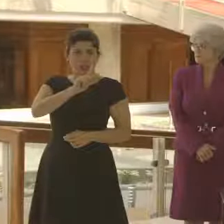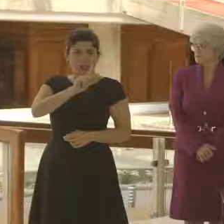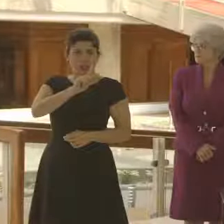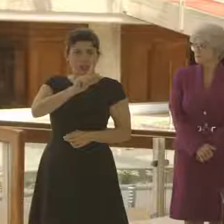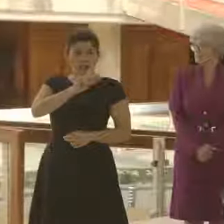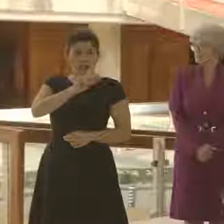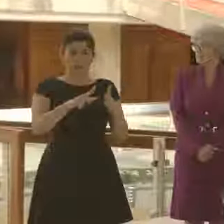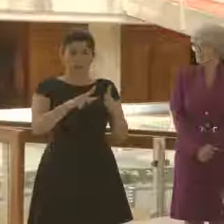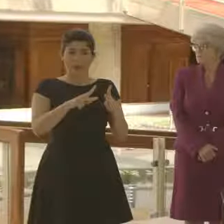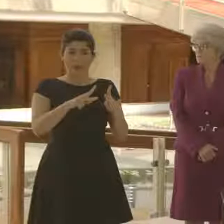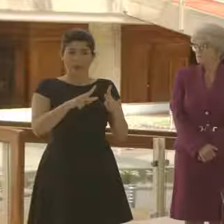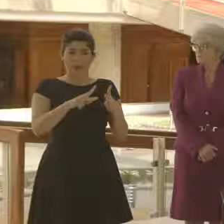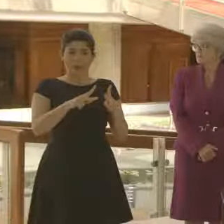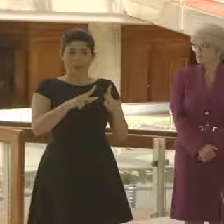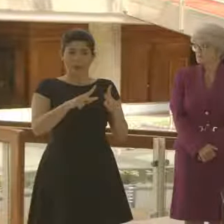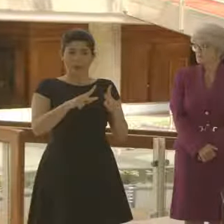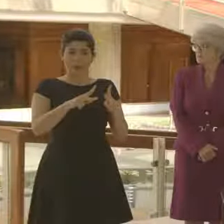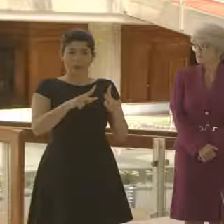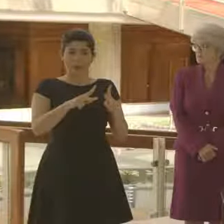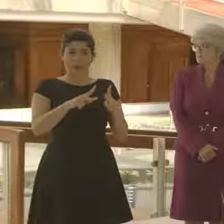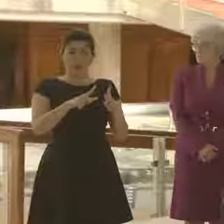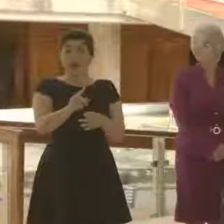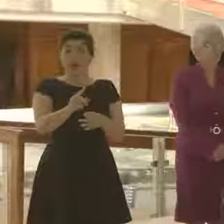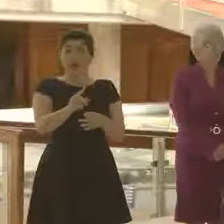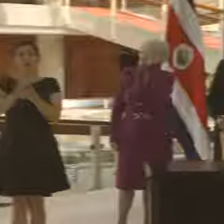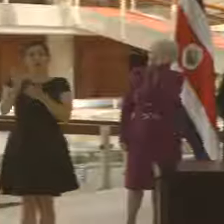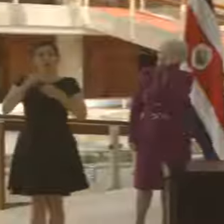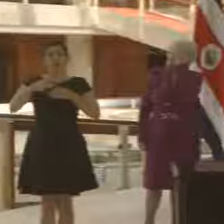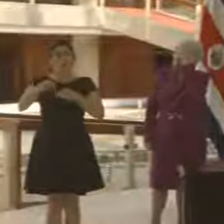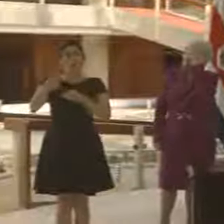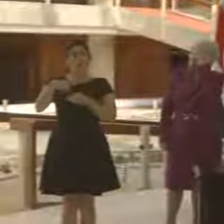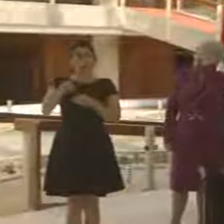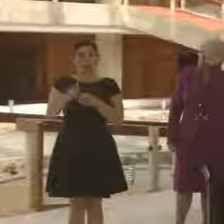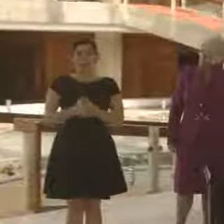prórroga automática de las convenciones colectivas vigentes.